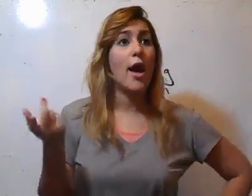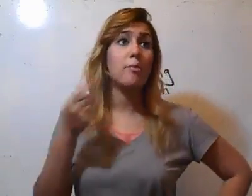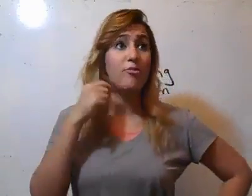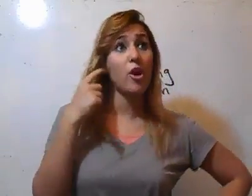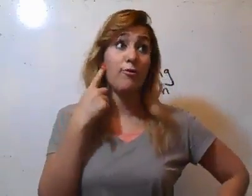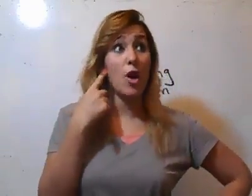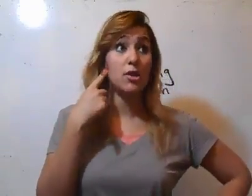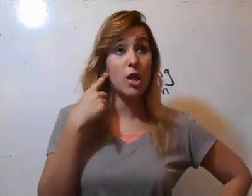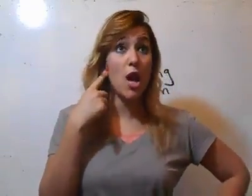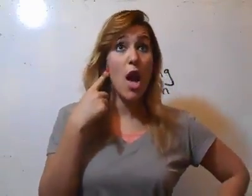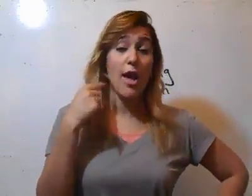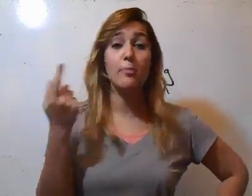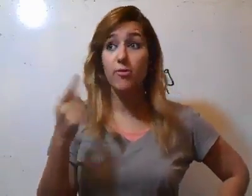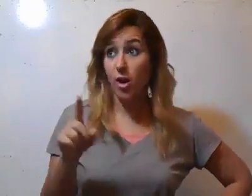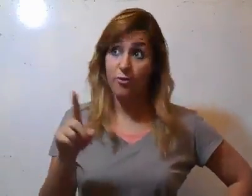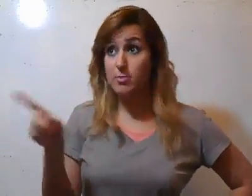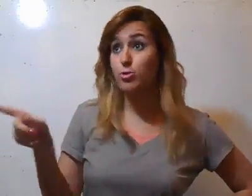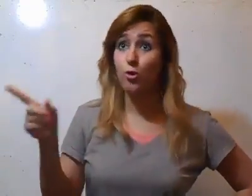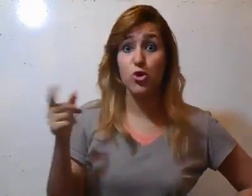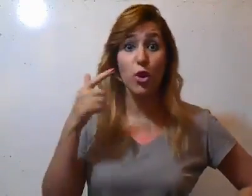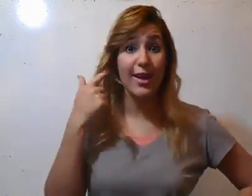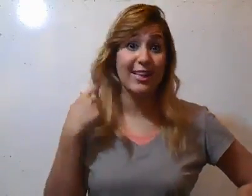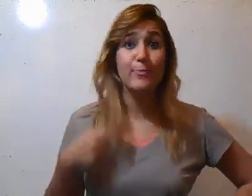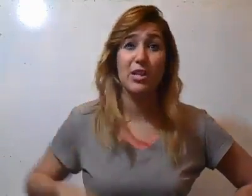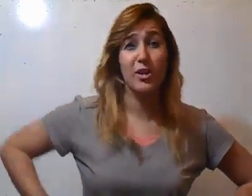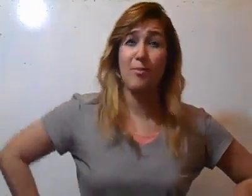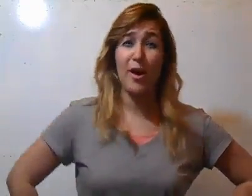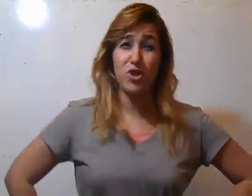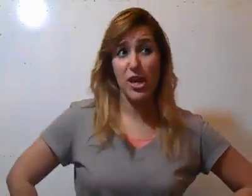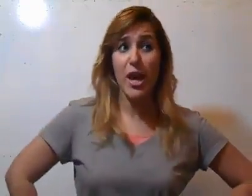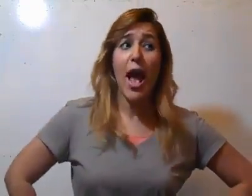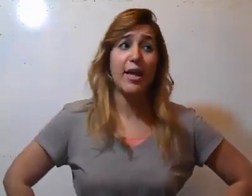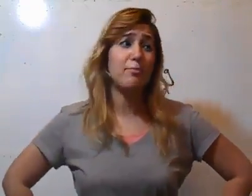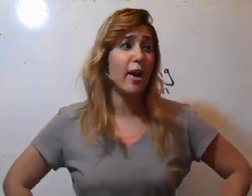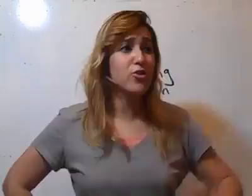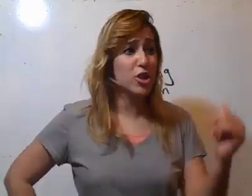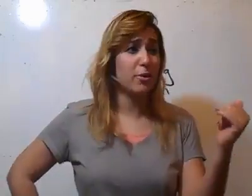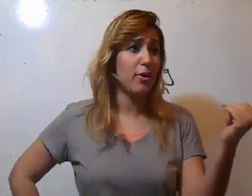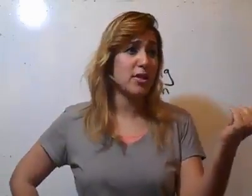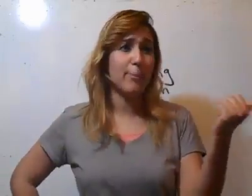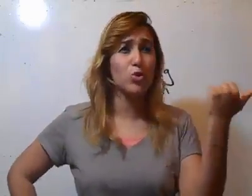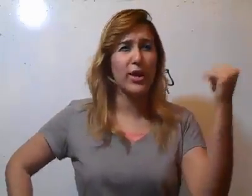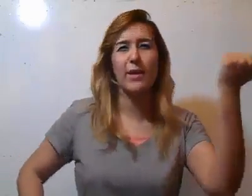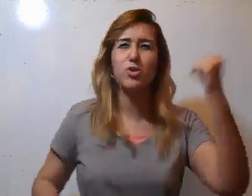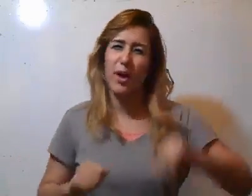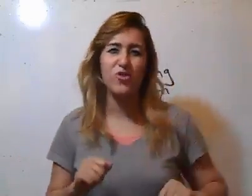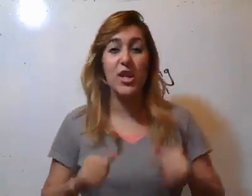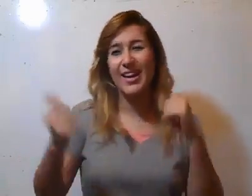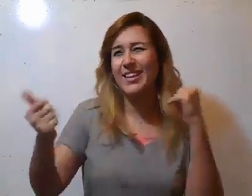اكيد بيفكر في واحدة تانية. اكيد بيفكر في زملته اللي في الشغل اللي كانت لابسة النهاردة ما عرفش ايه? اكيد ما عرفش صاحبته اللي كلمته ما عرفش ايه? اكيد